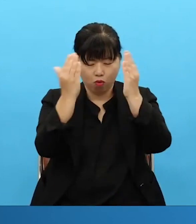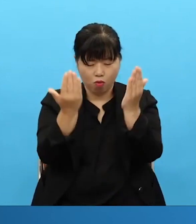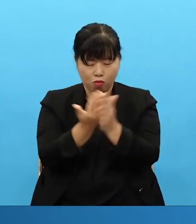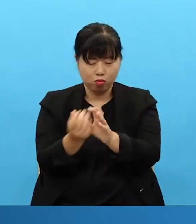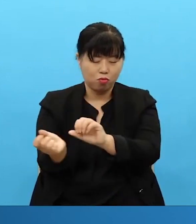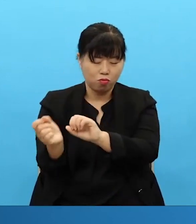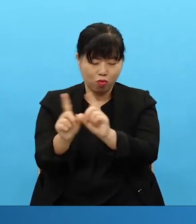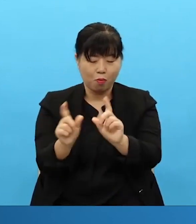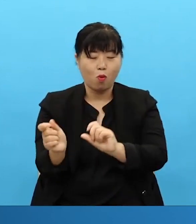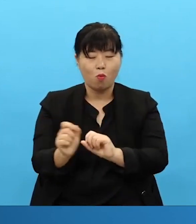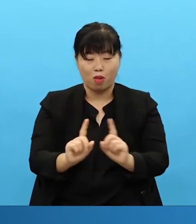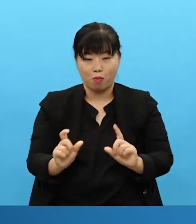원내스의 축복